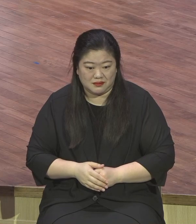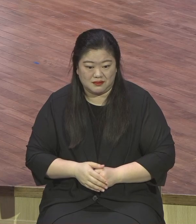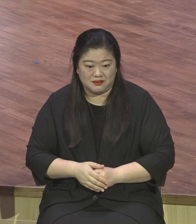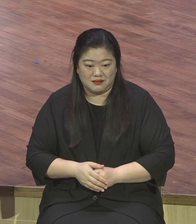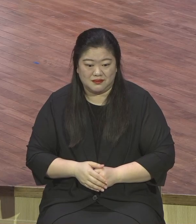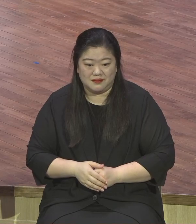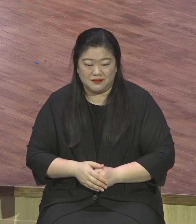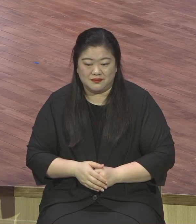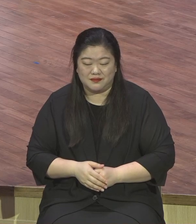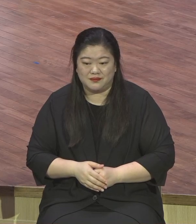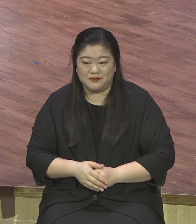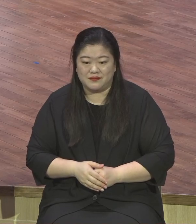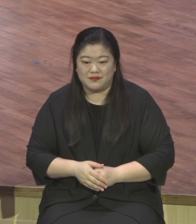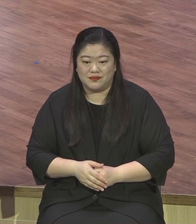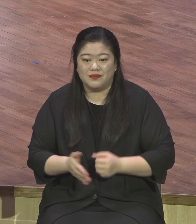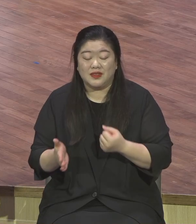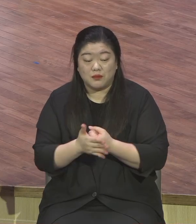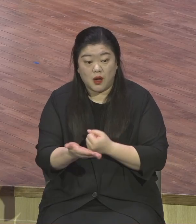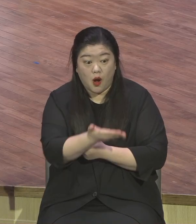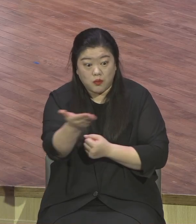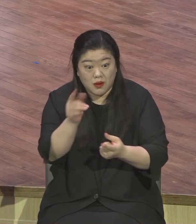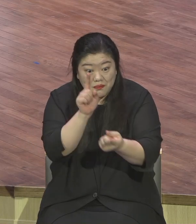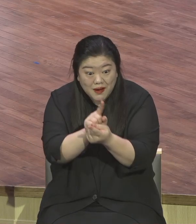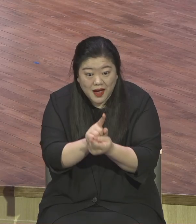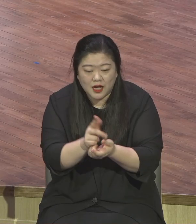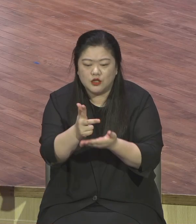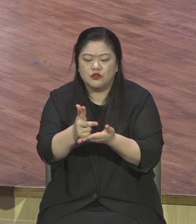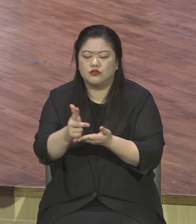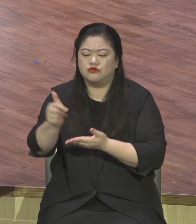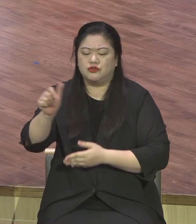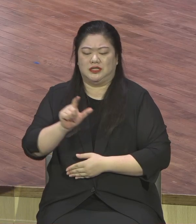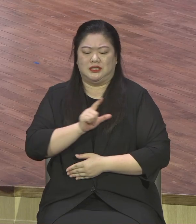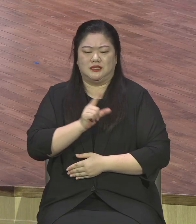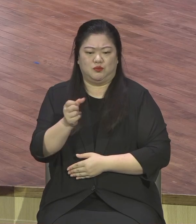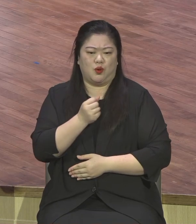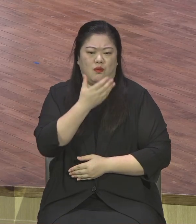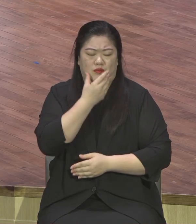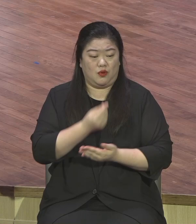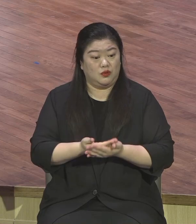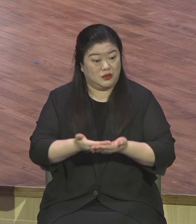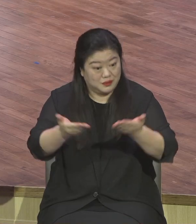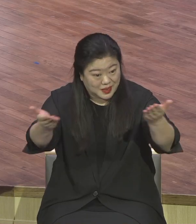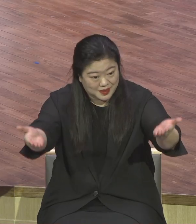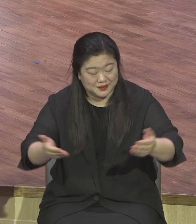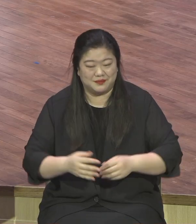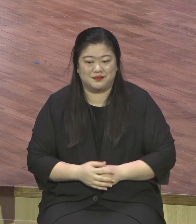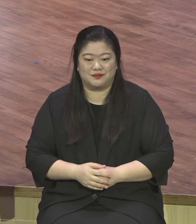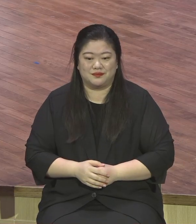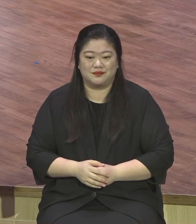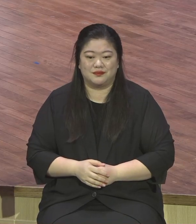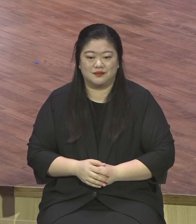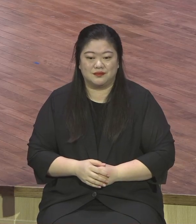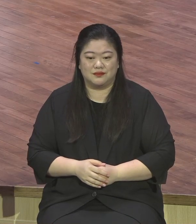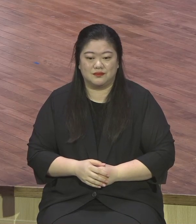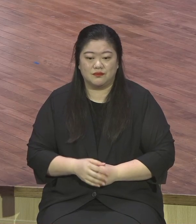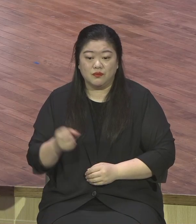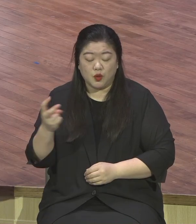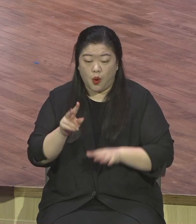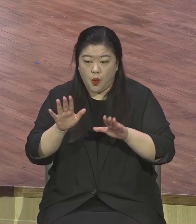주님의 이름으로 축복하고 여러분 인생의 최고의 축복을 받는 그런 전환점이